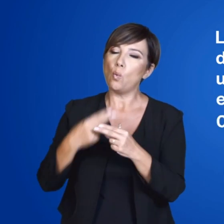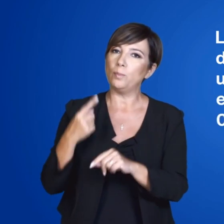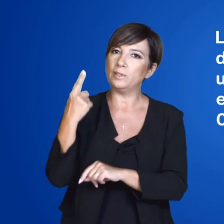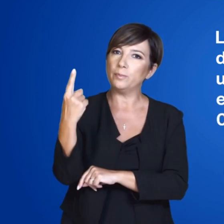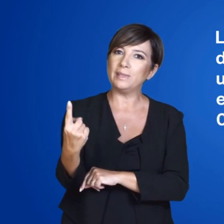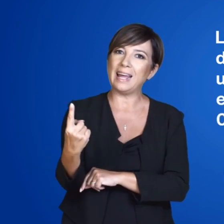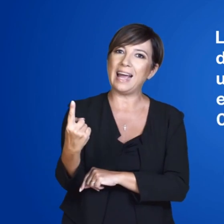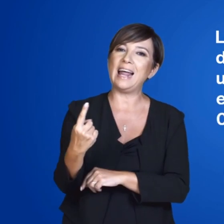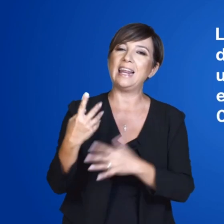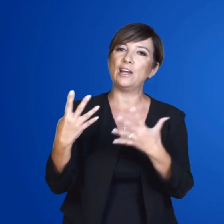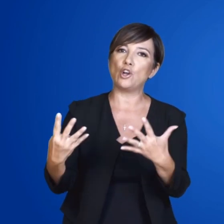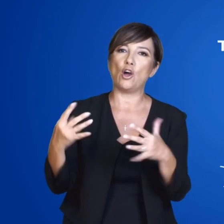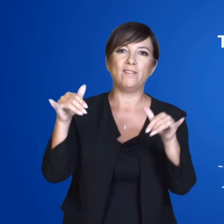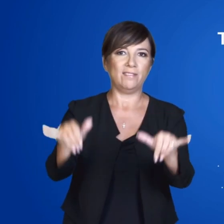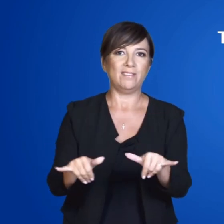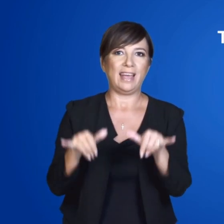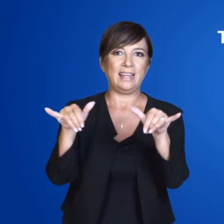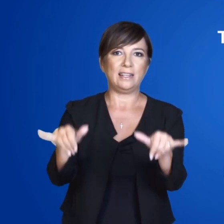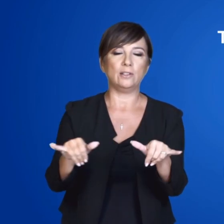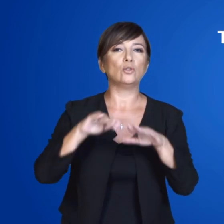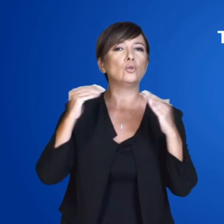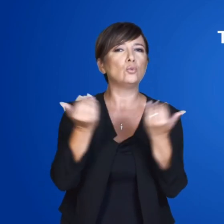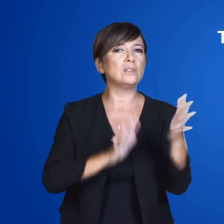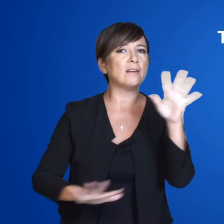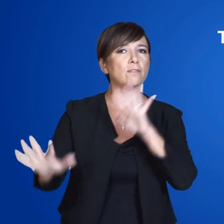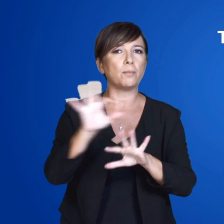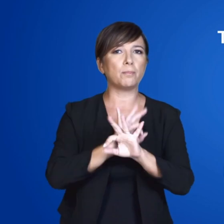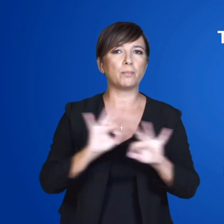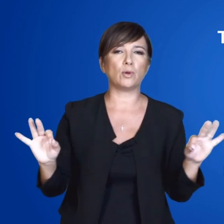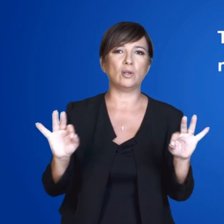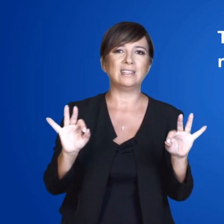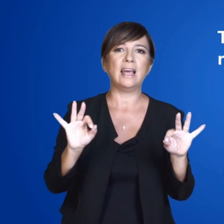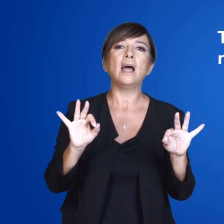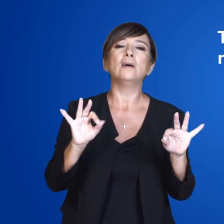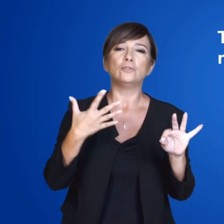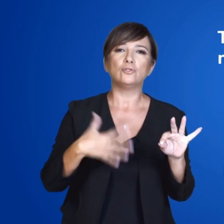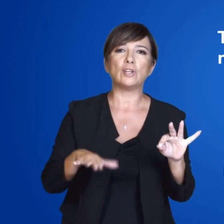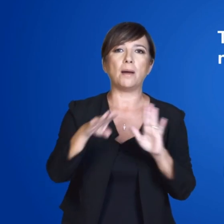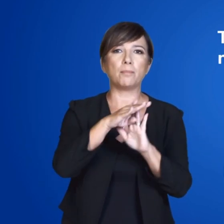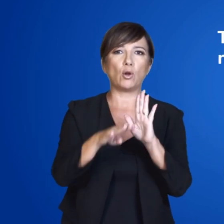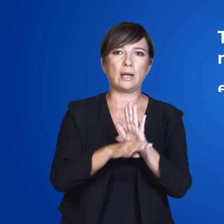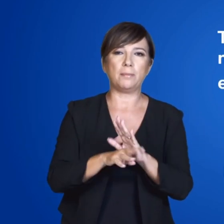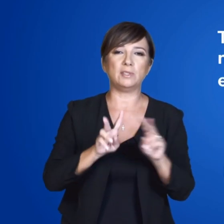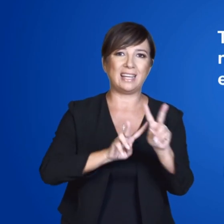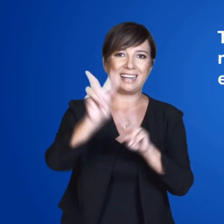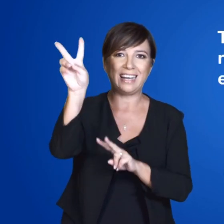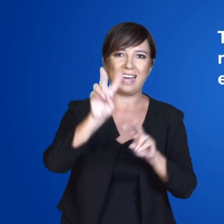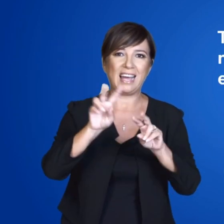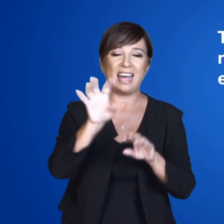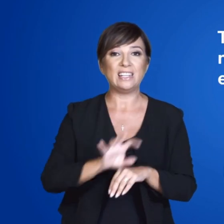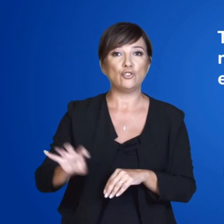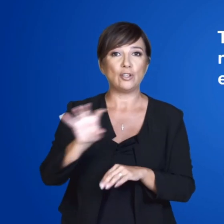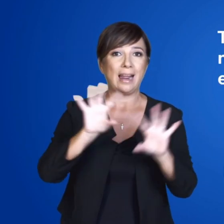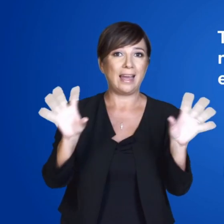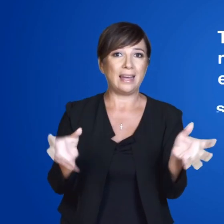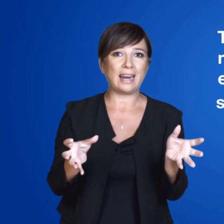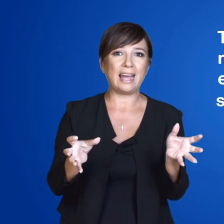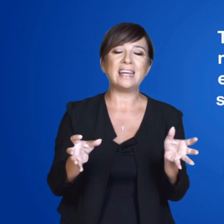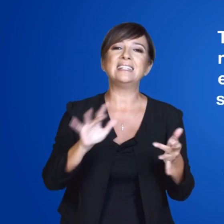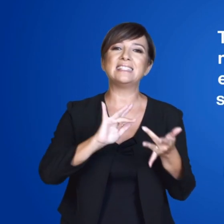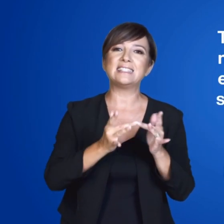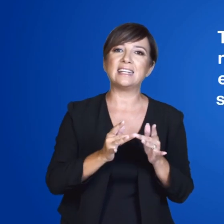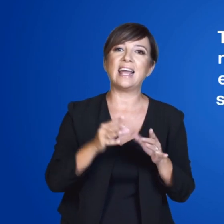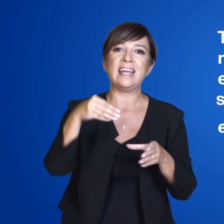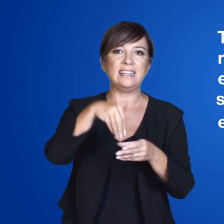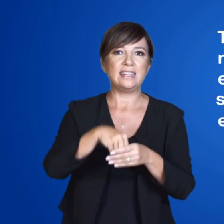Collegio Uninominale 9 del Veneto. Tutte le informazioni sono disponibili nella programmazione nazionale e regionale della RAI, sui